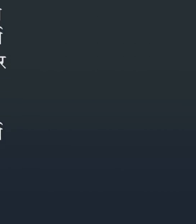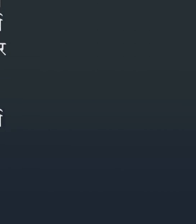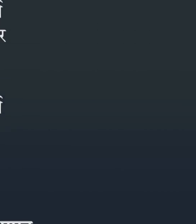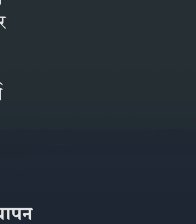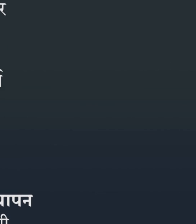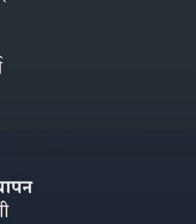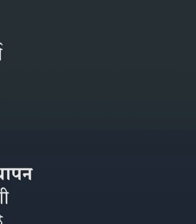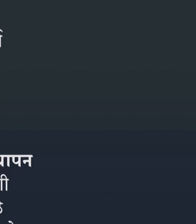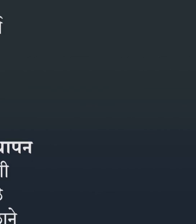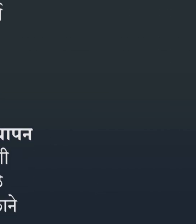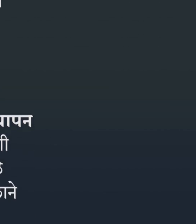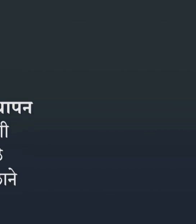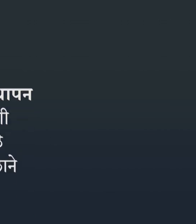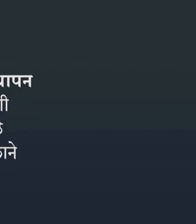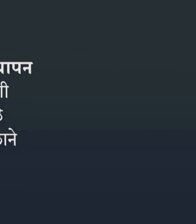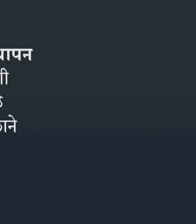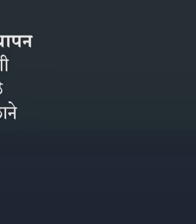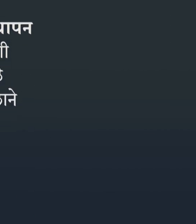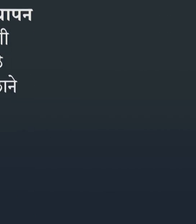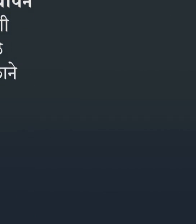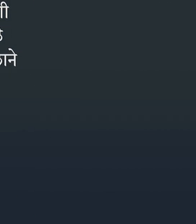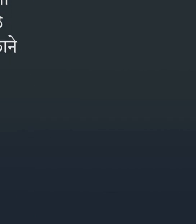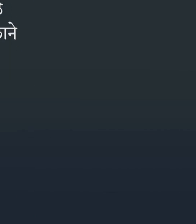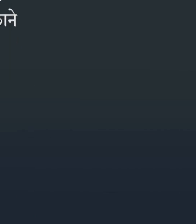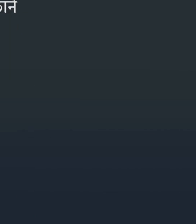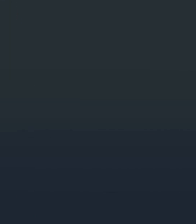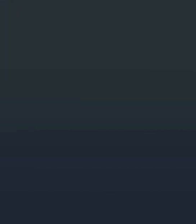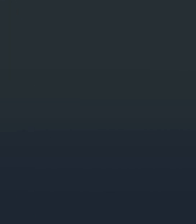करे लक्ताराई तुम्हाला वरोबर मंडेदी करा